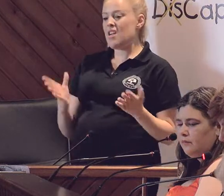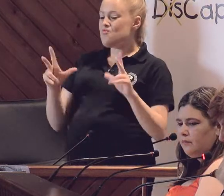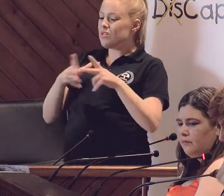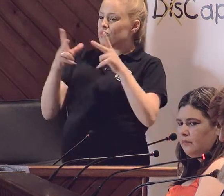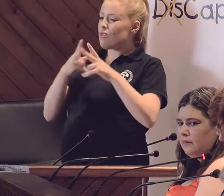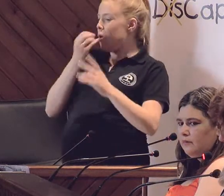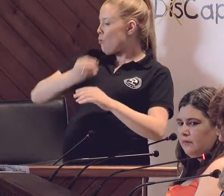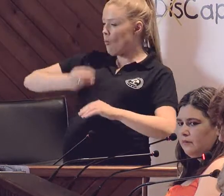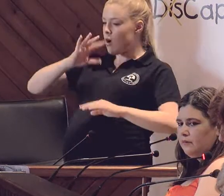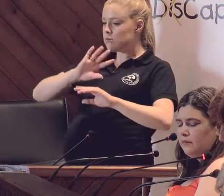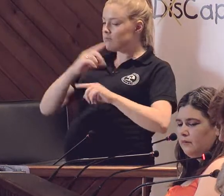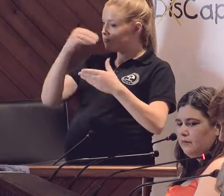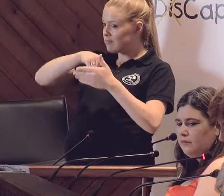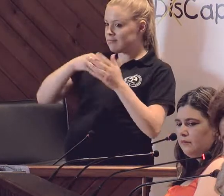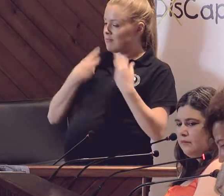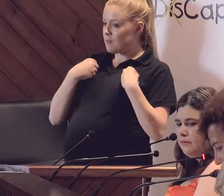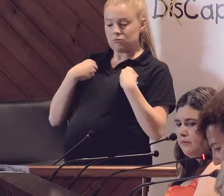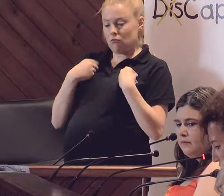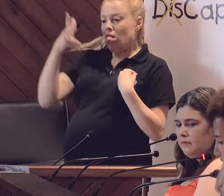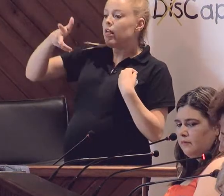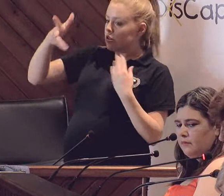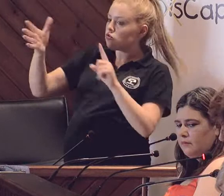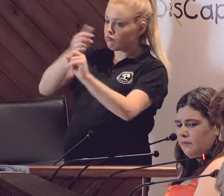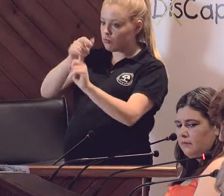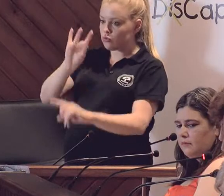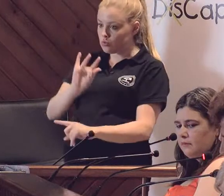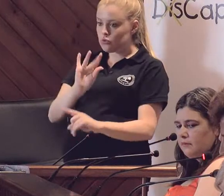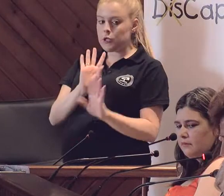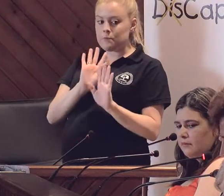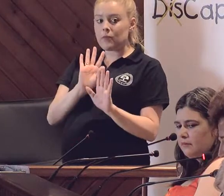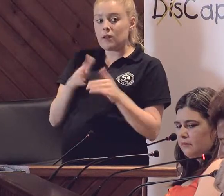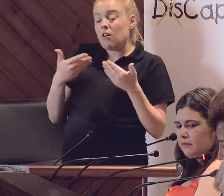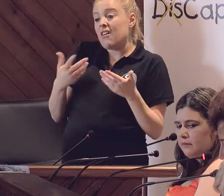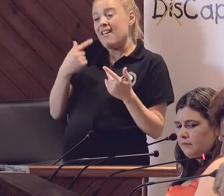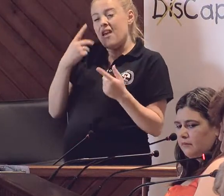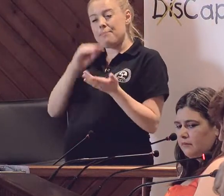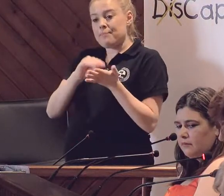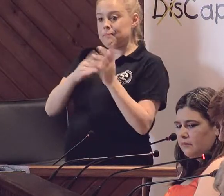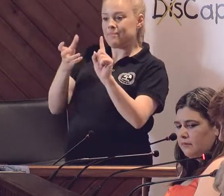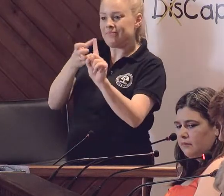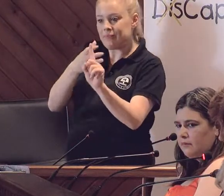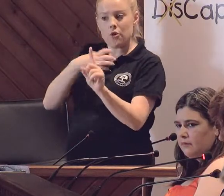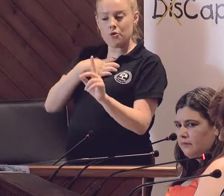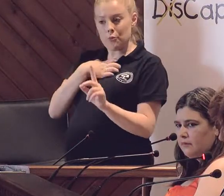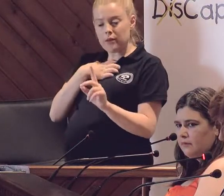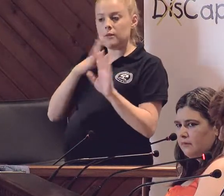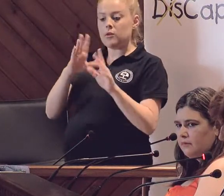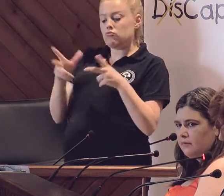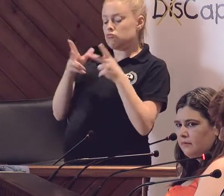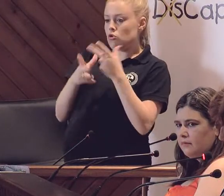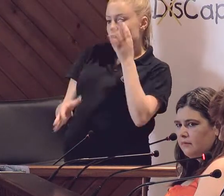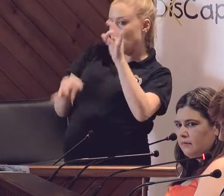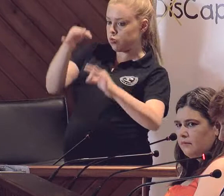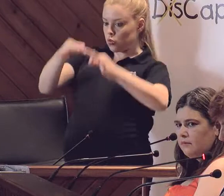sociedad maravillosa. Se han conseguido derechos. Aunque pudieran ser a veces inalcanzables, han conformado una sociedad mucho más